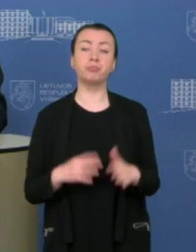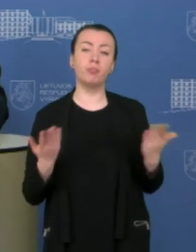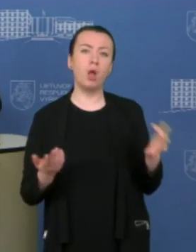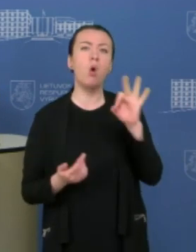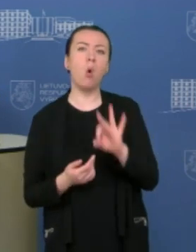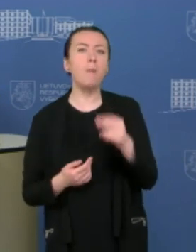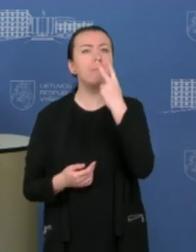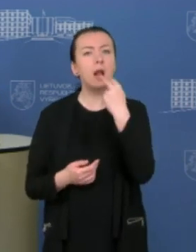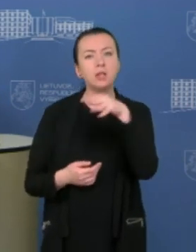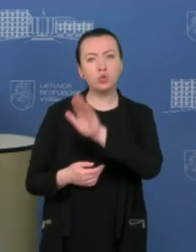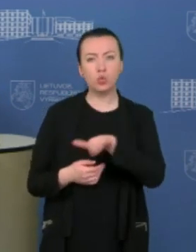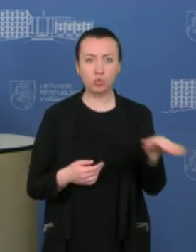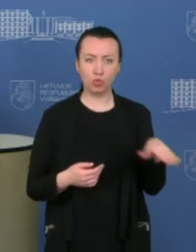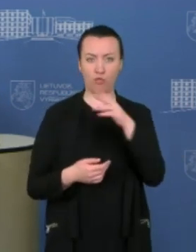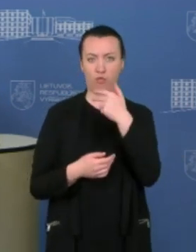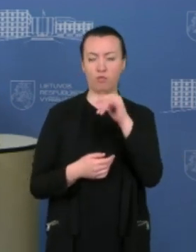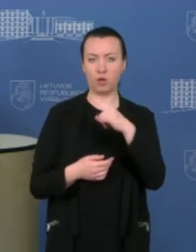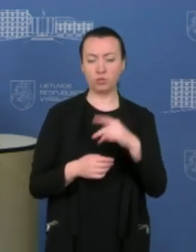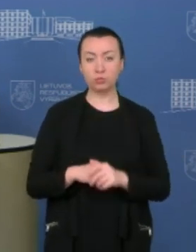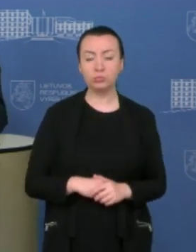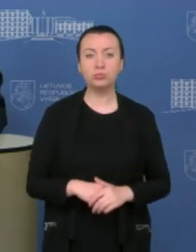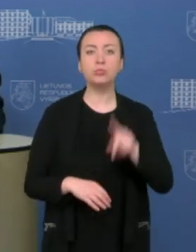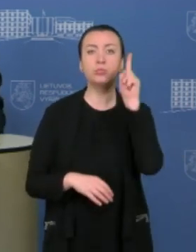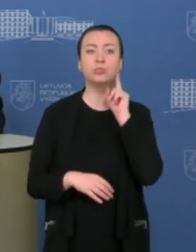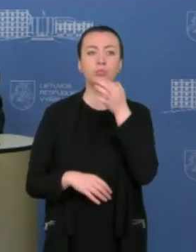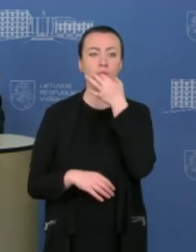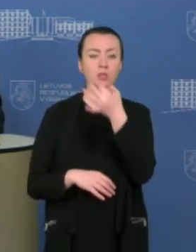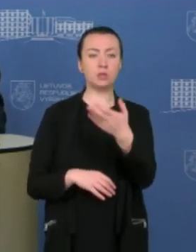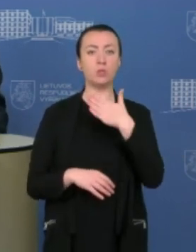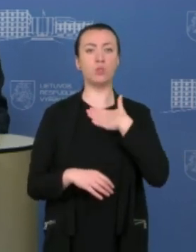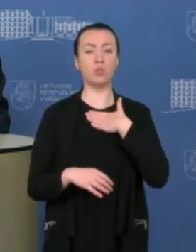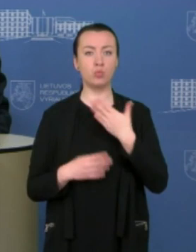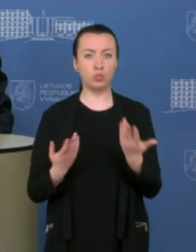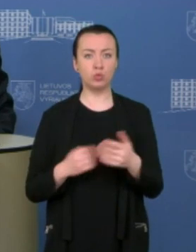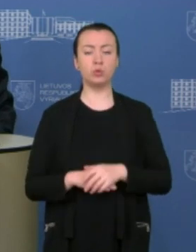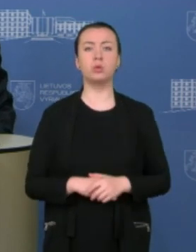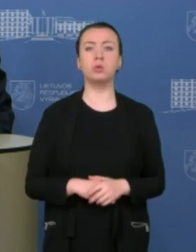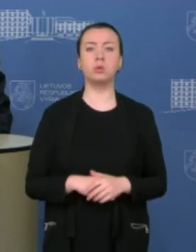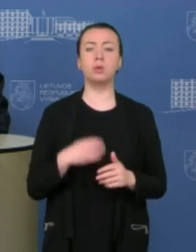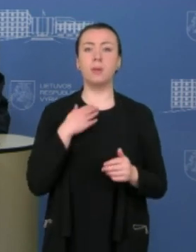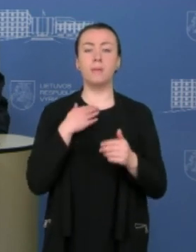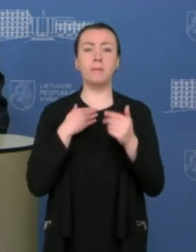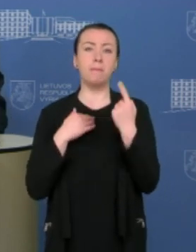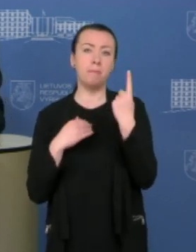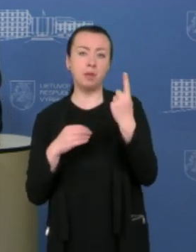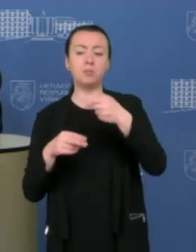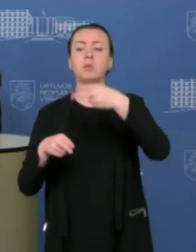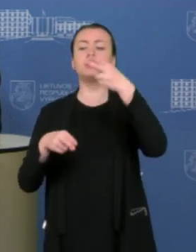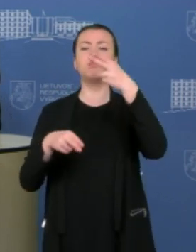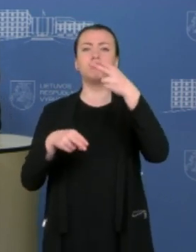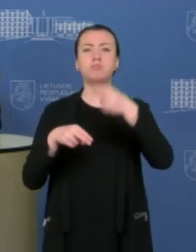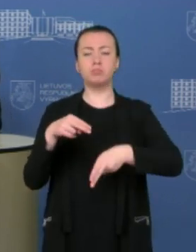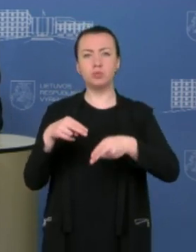pradinukų, tai kaip jau ir nekartą minėjau, tas mūsų pirminio nutarimo metu nebuvom